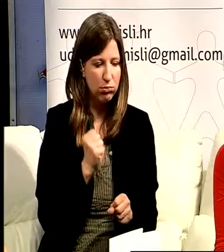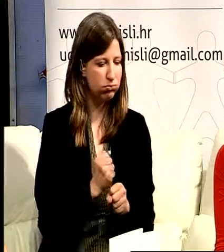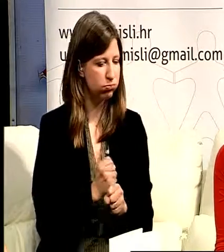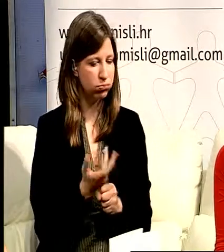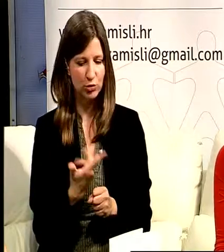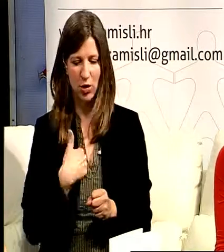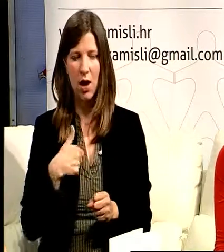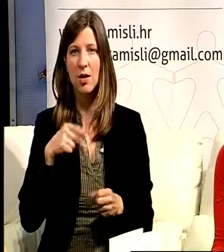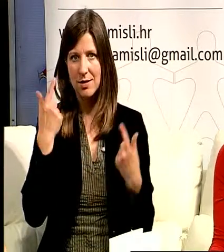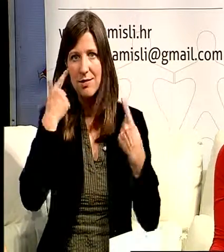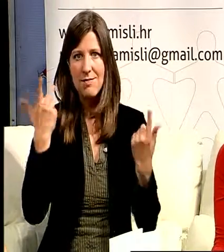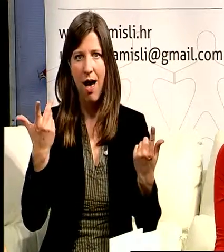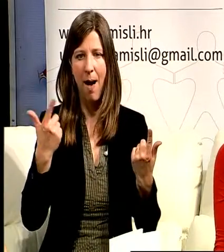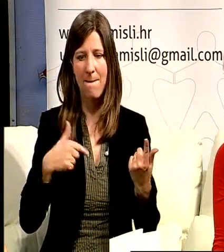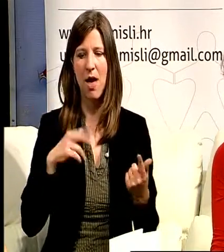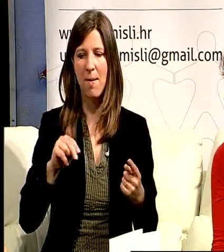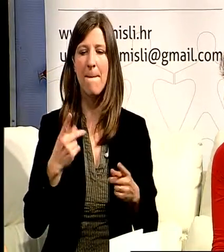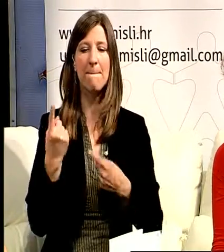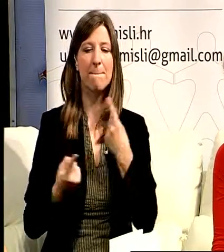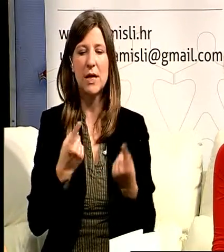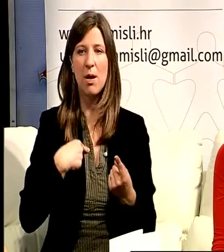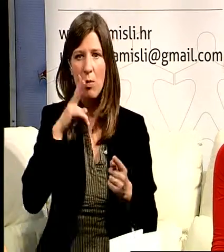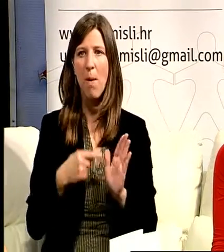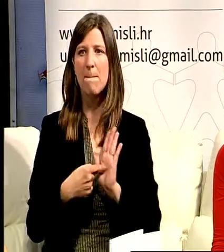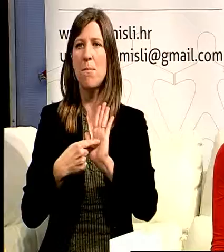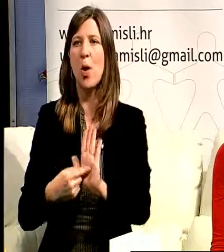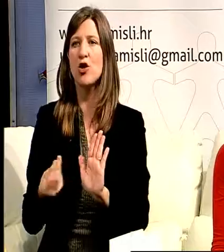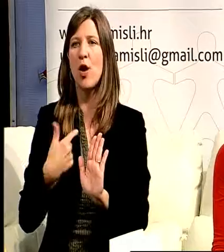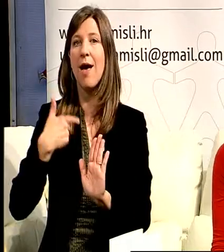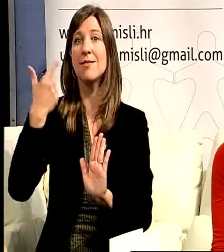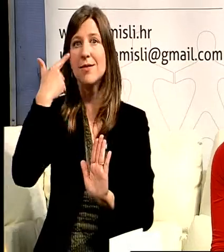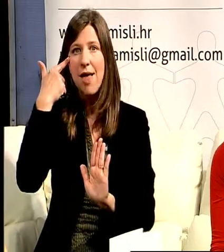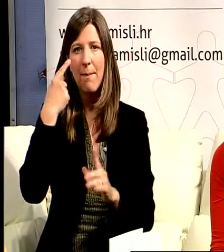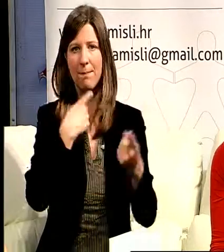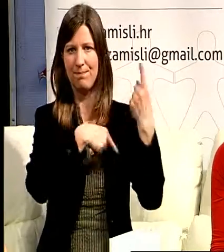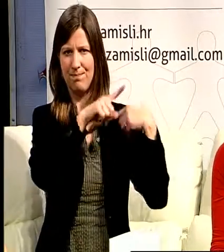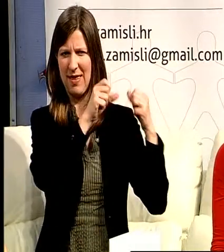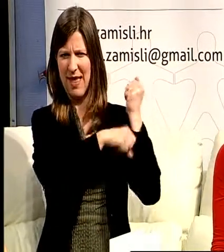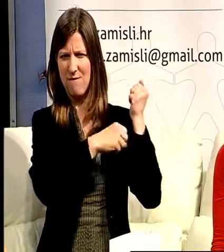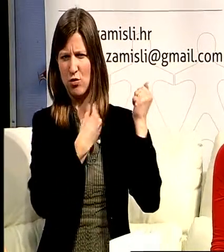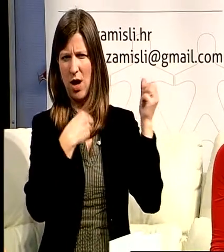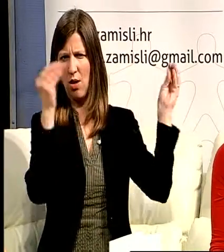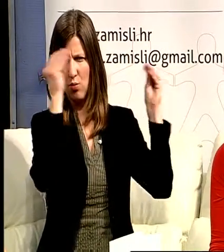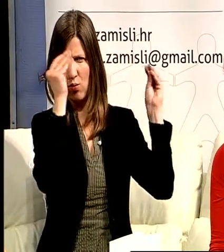priliku da pokažem što sam naučila na fakultetu i da sva ono znanja koja sam stekla